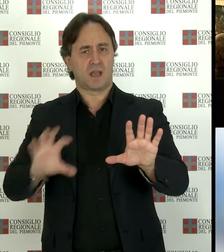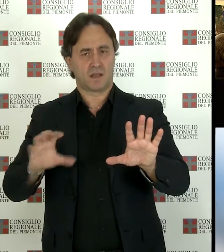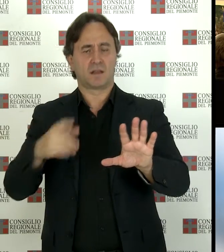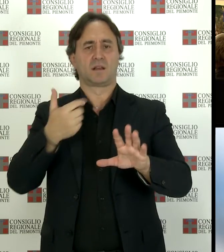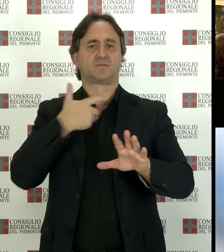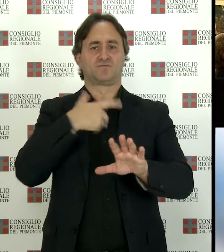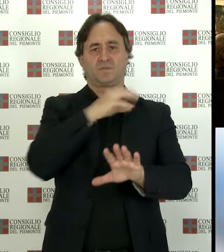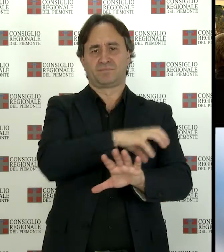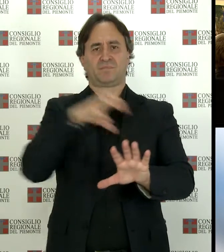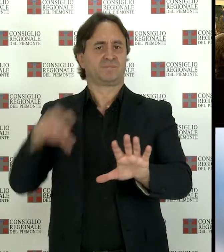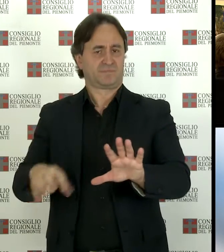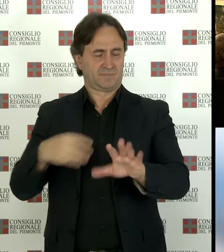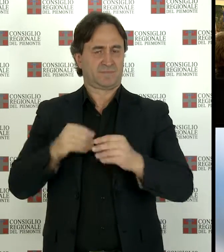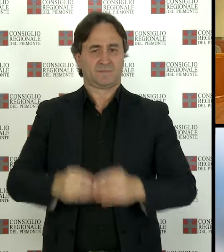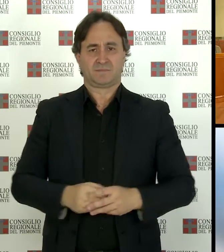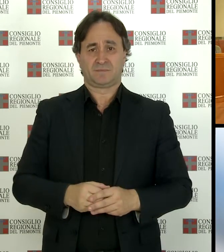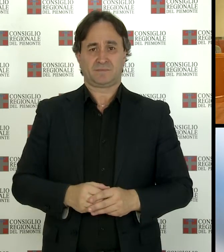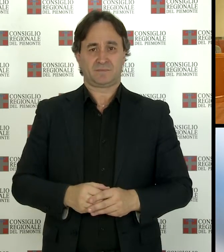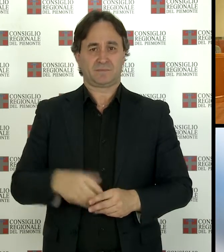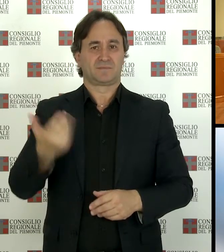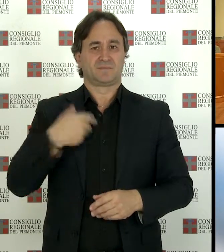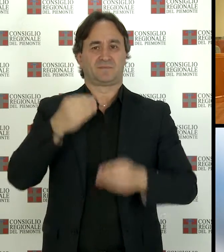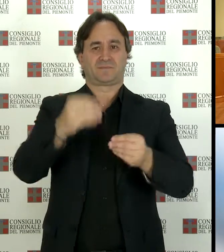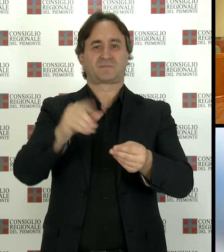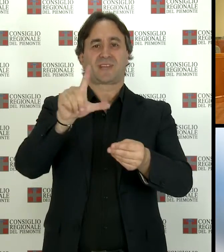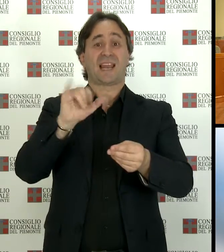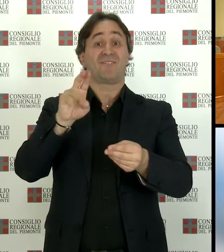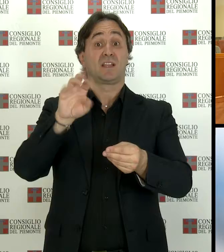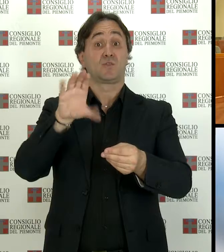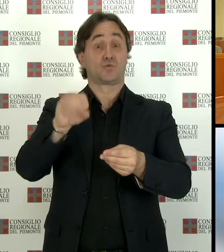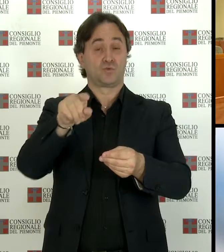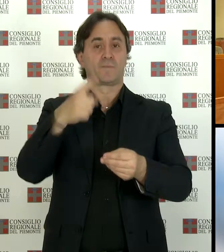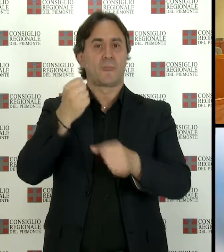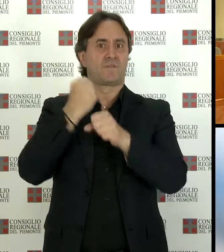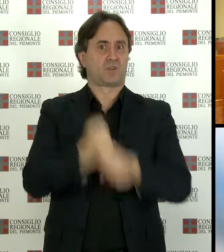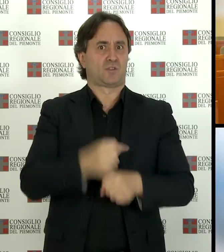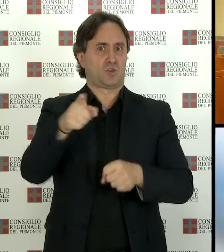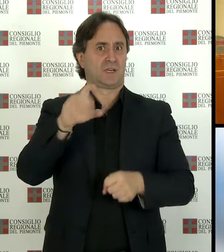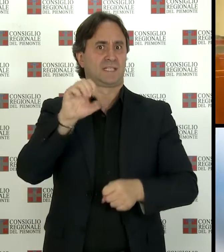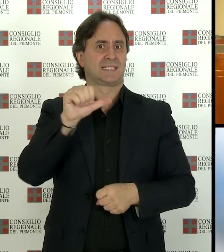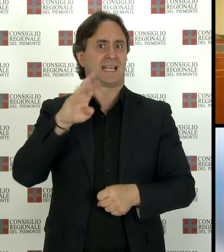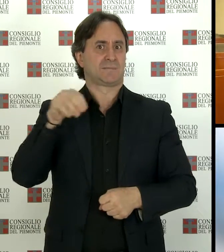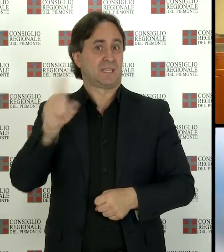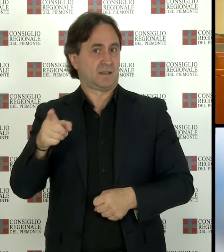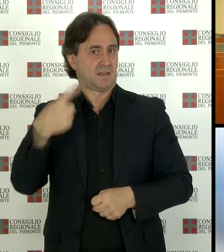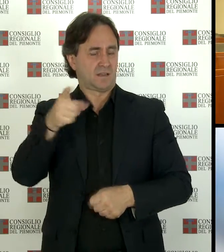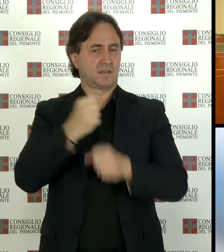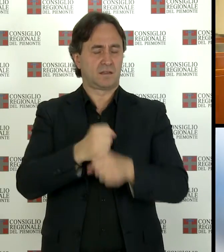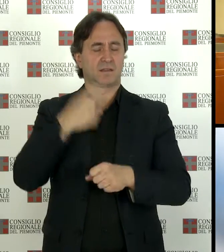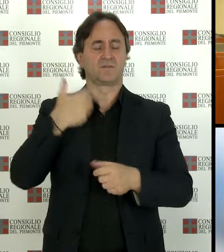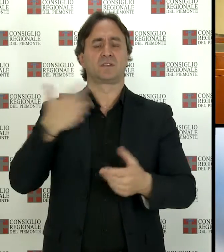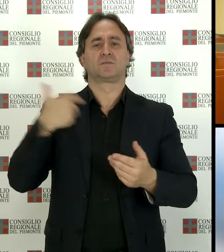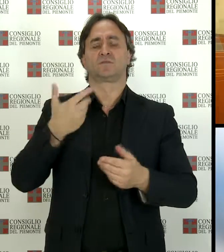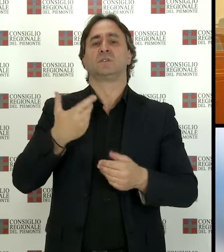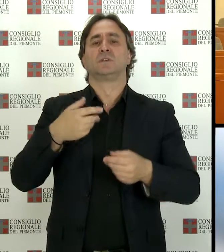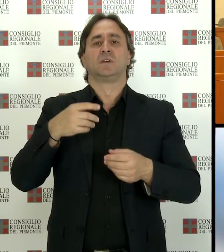arsenali. A consegnare nelle mani di Ernesto Olivero, fondatore e anima del CERMIG, la massima onorificenza piemontese, sono